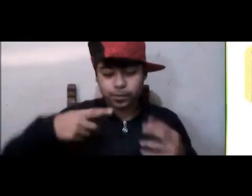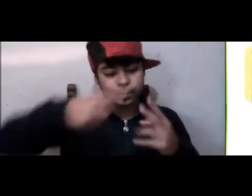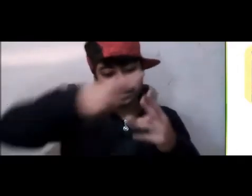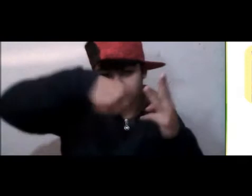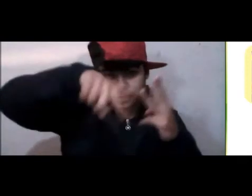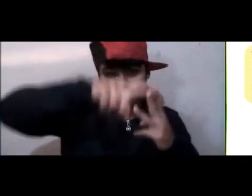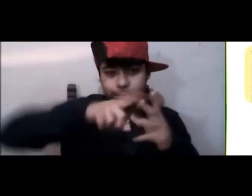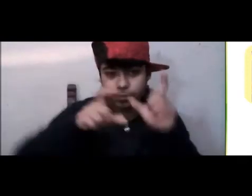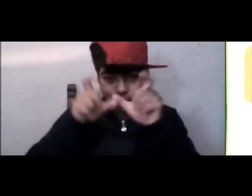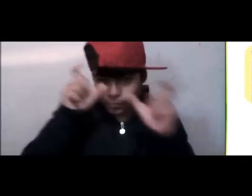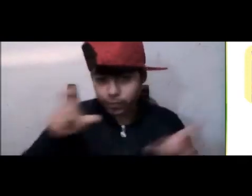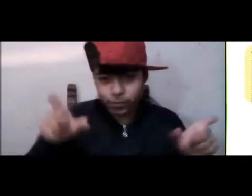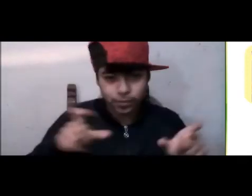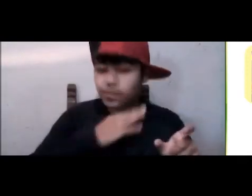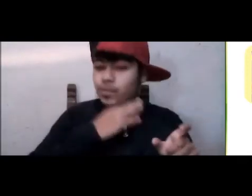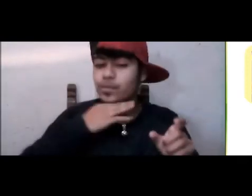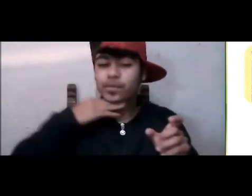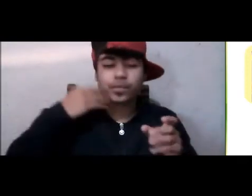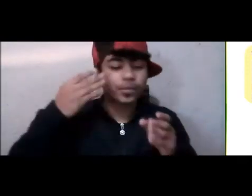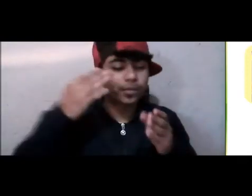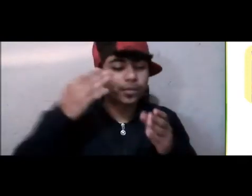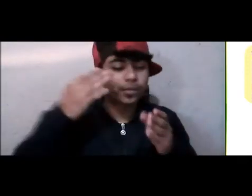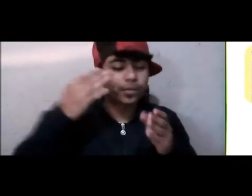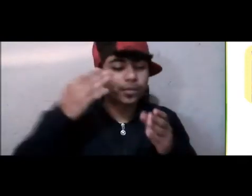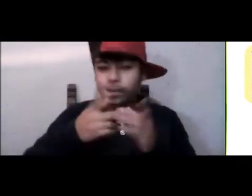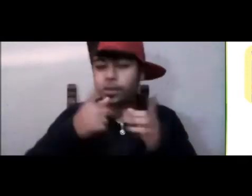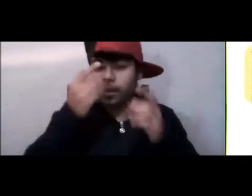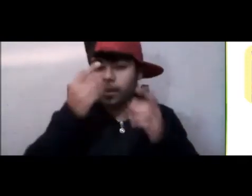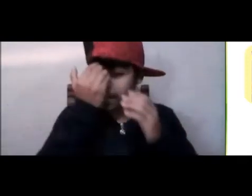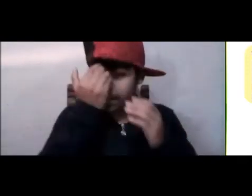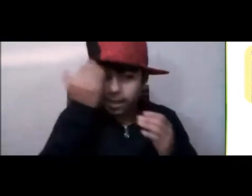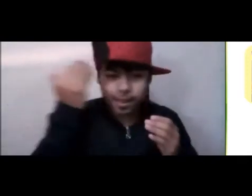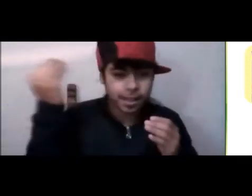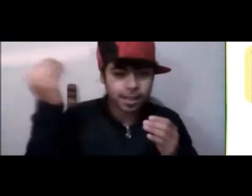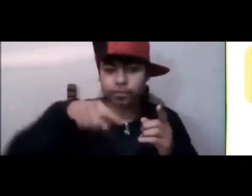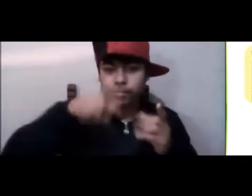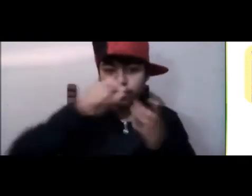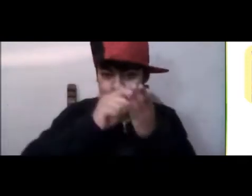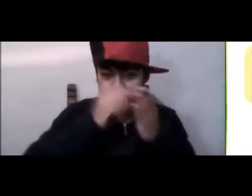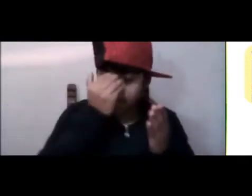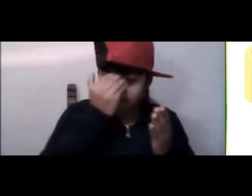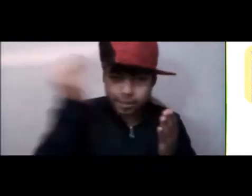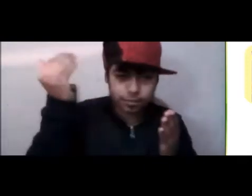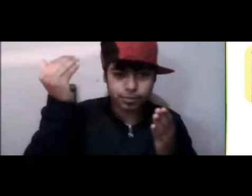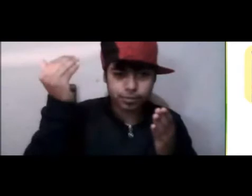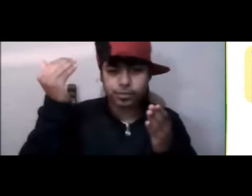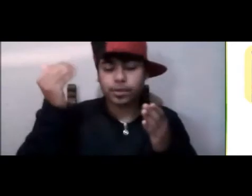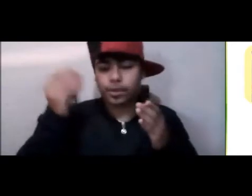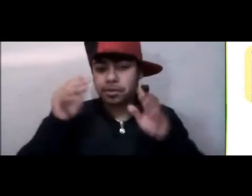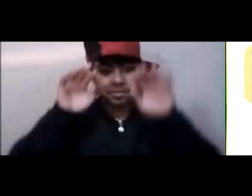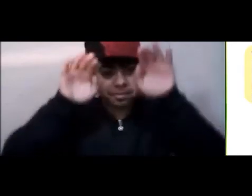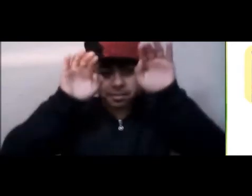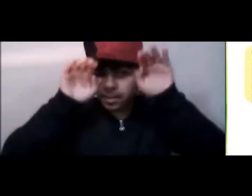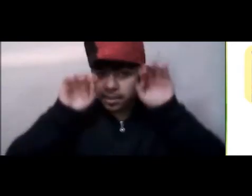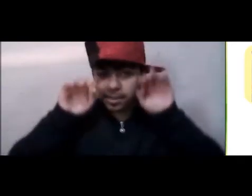Estos tres autores, autores muy famosos, murieron justo el mismo día.